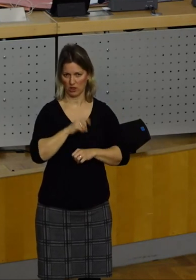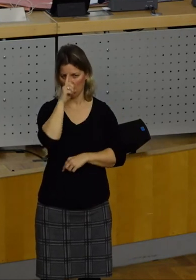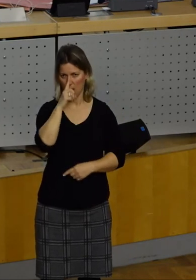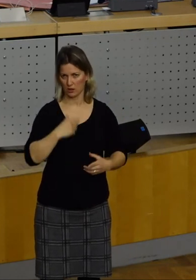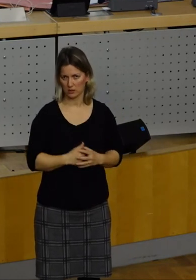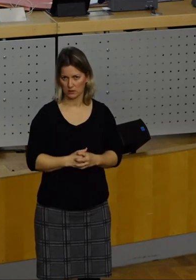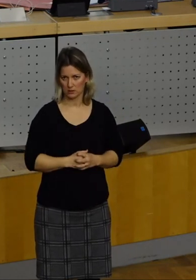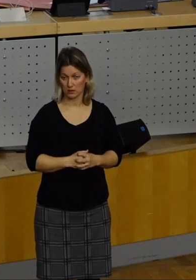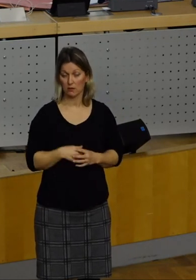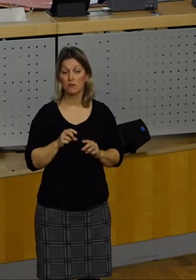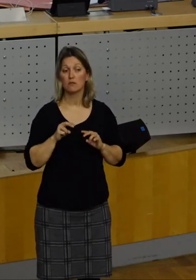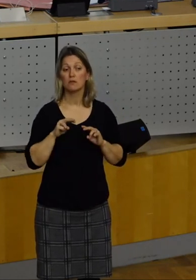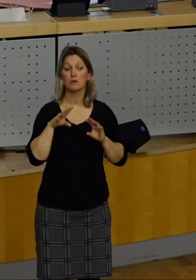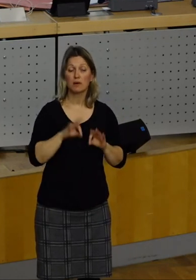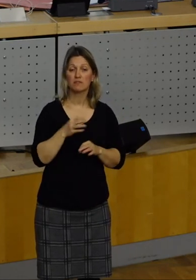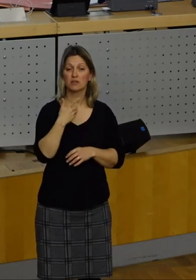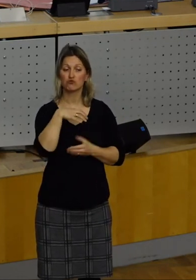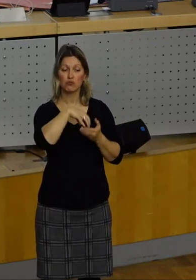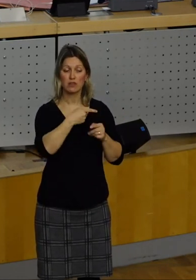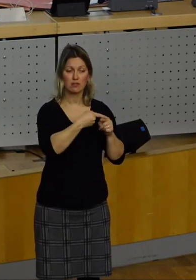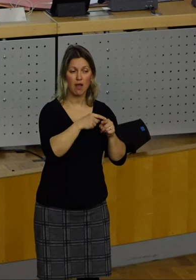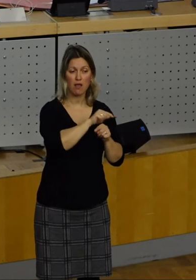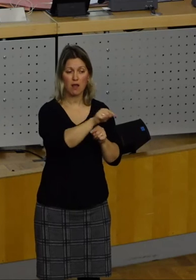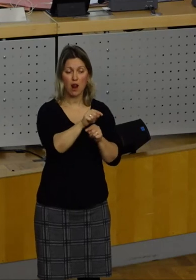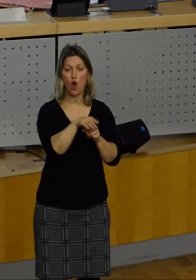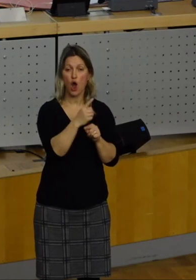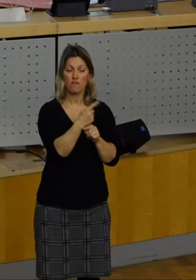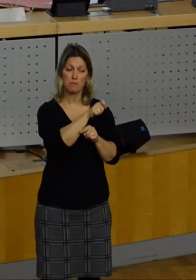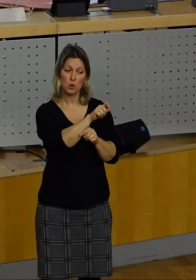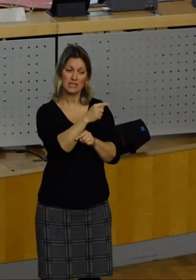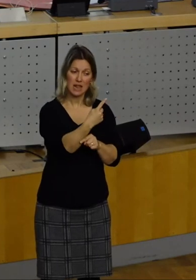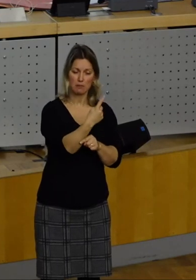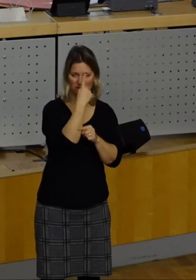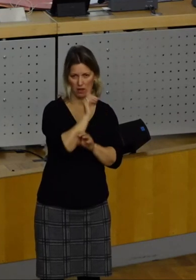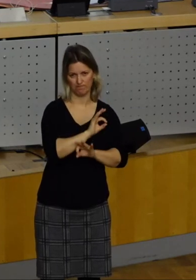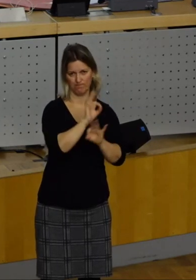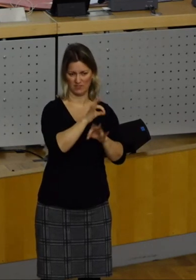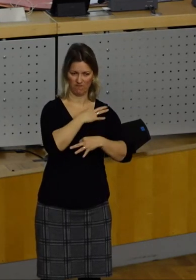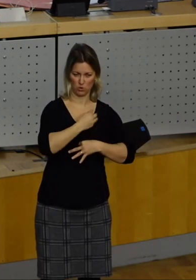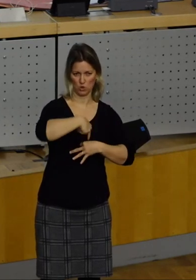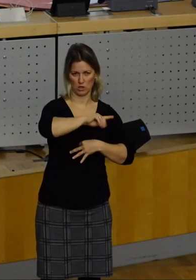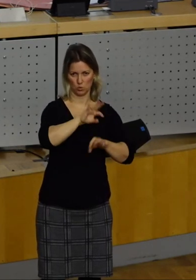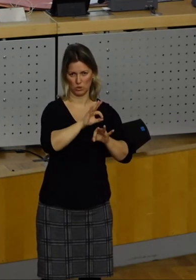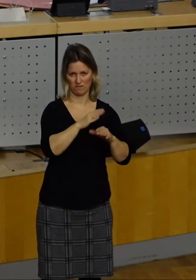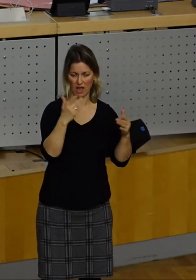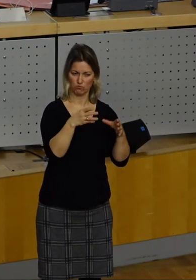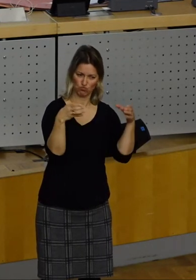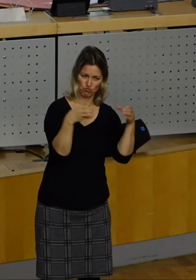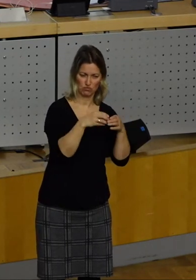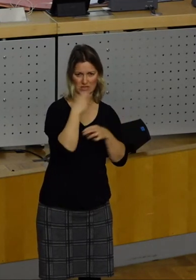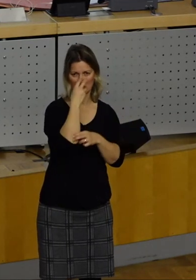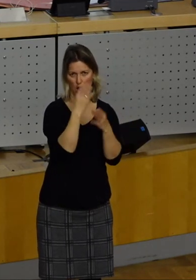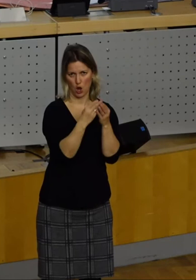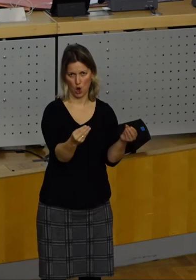In jeweiligen Stadtbezirken und Stadtteilen wissen aber oft die Bürgerinnen und Bürger das selbst am besten. Gemeinsam können sie Lösungen finden.